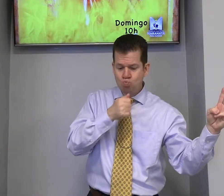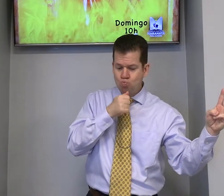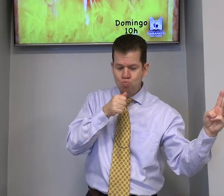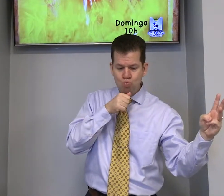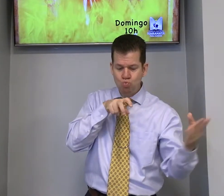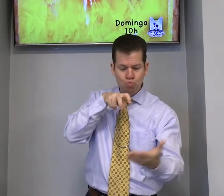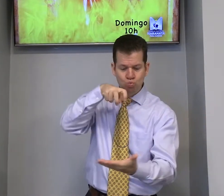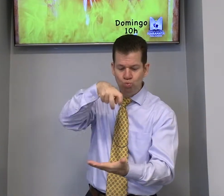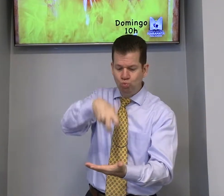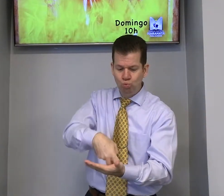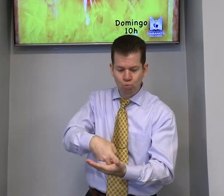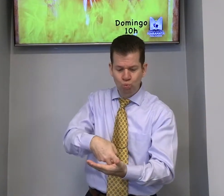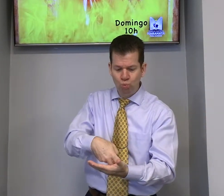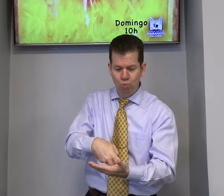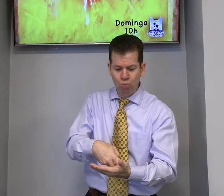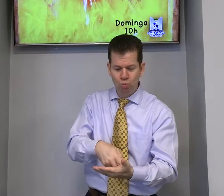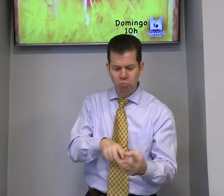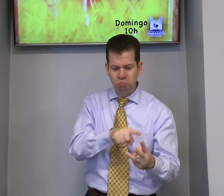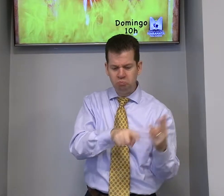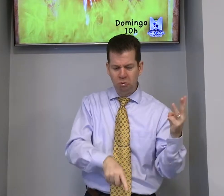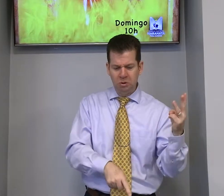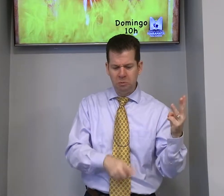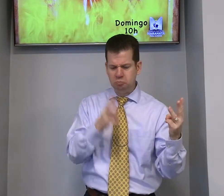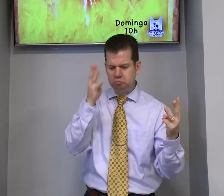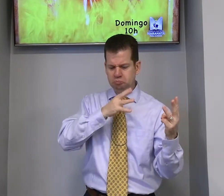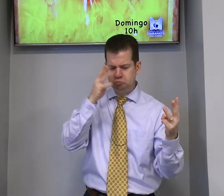não se ajoelhavam.